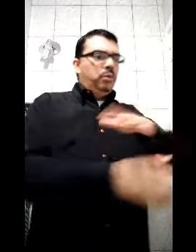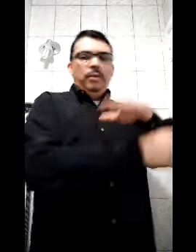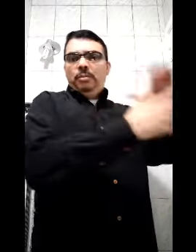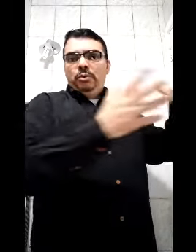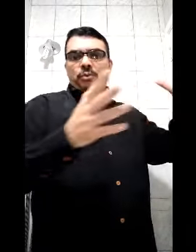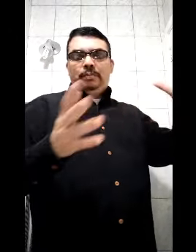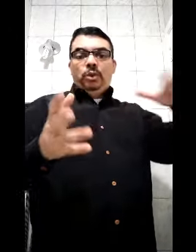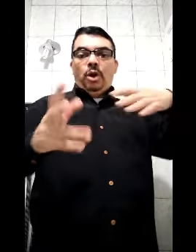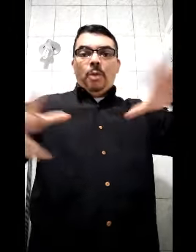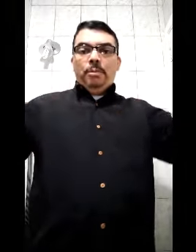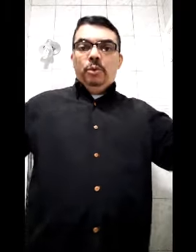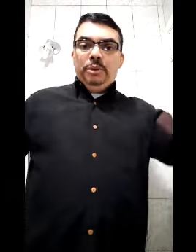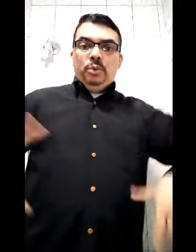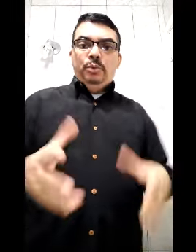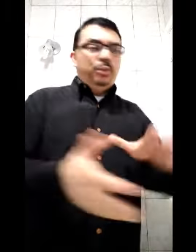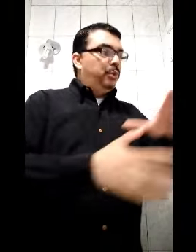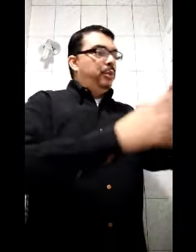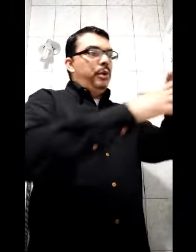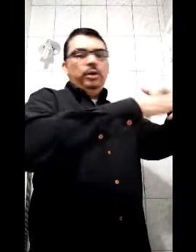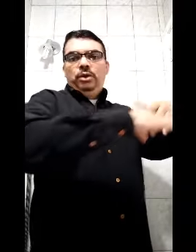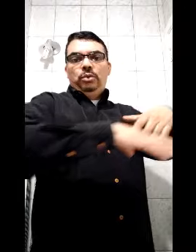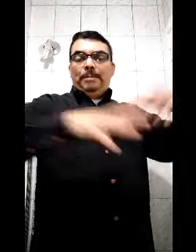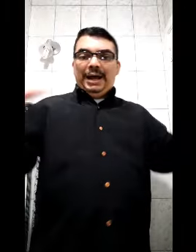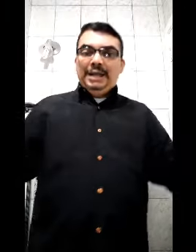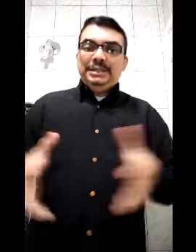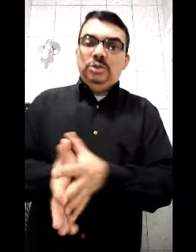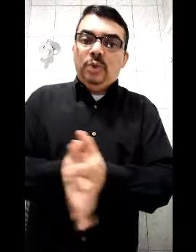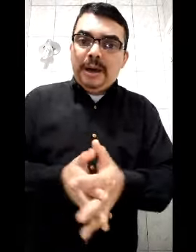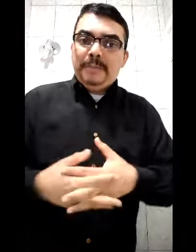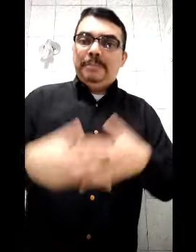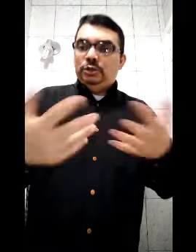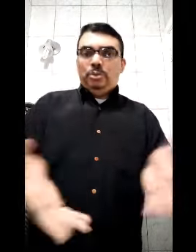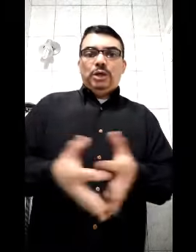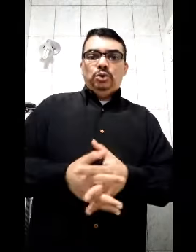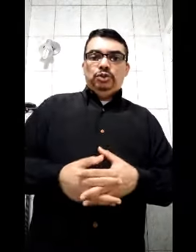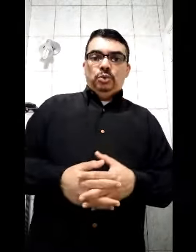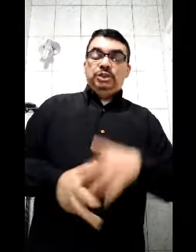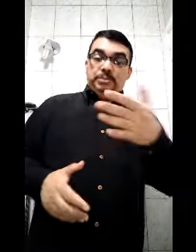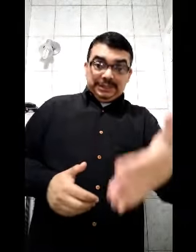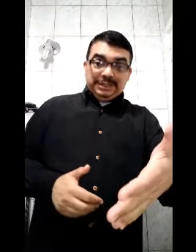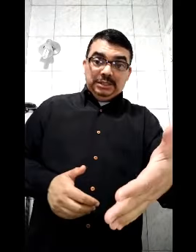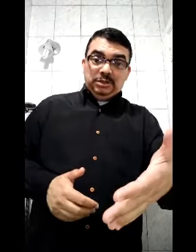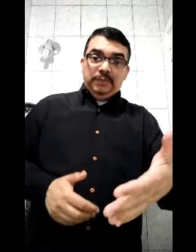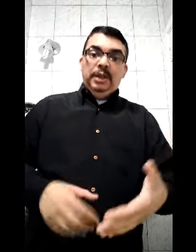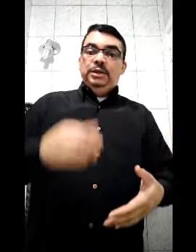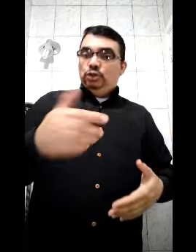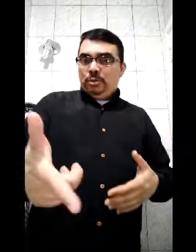um local público, uma praça e doar. Esses moradores de coxa precisam de